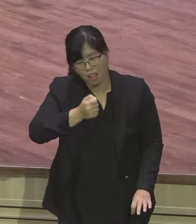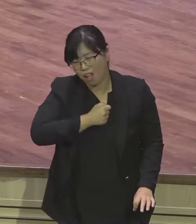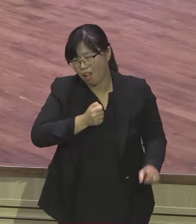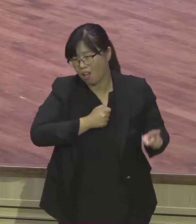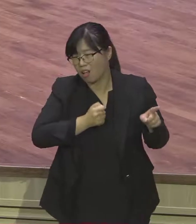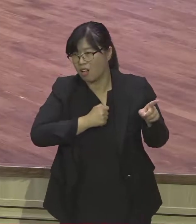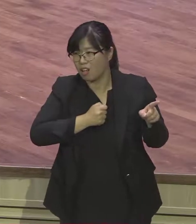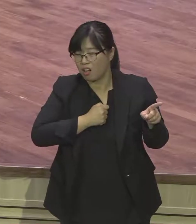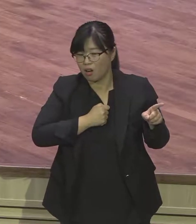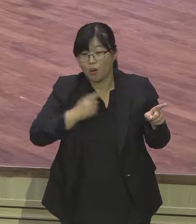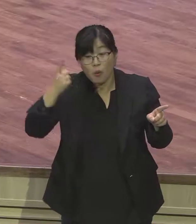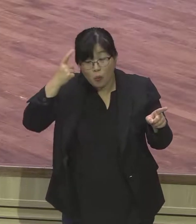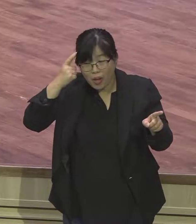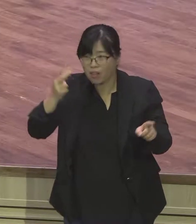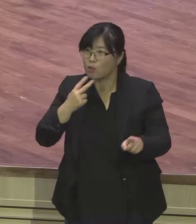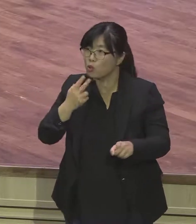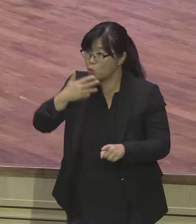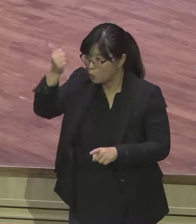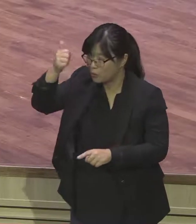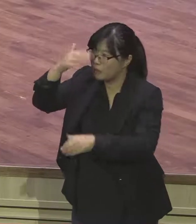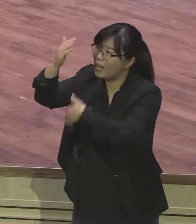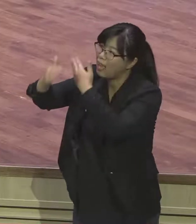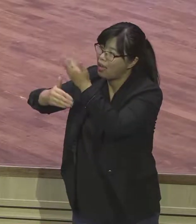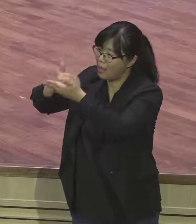불신자 말 하나님 없어